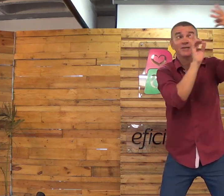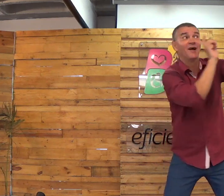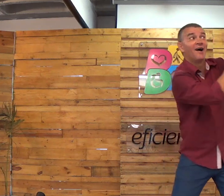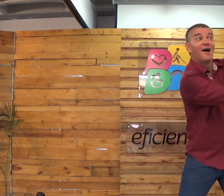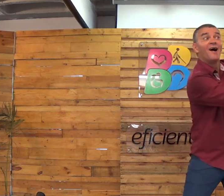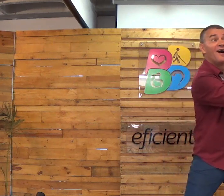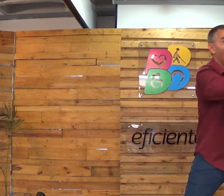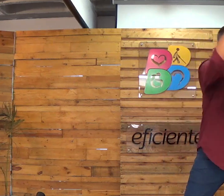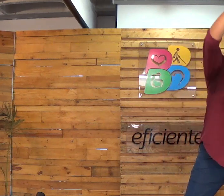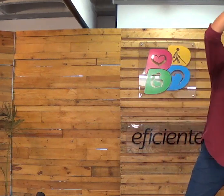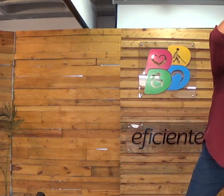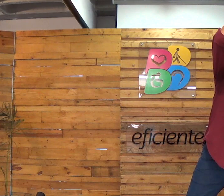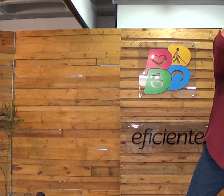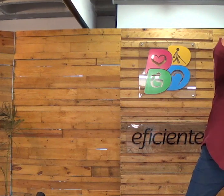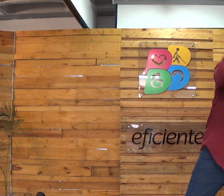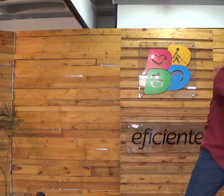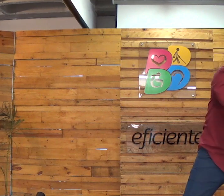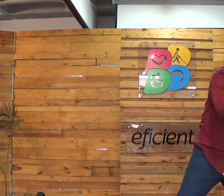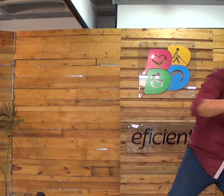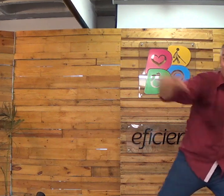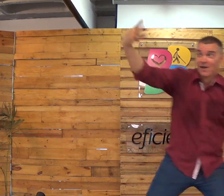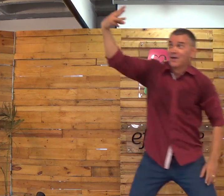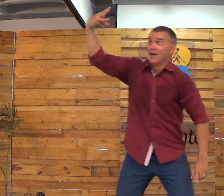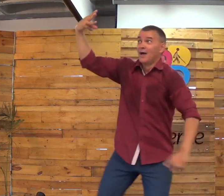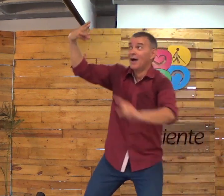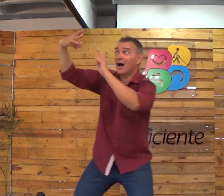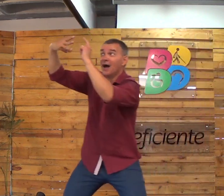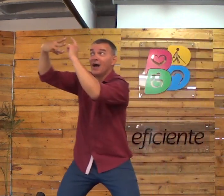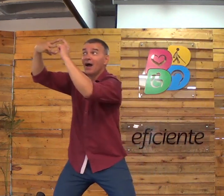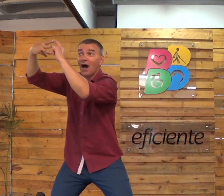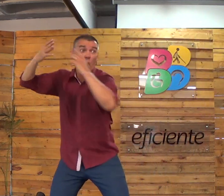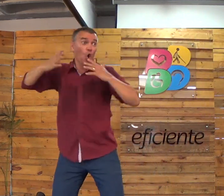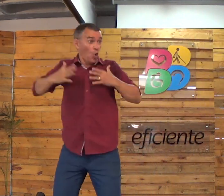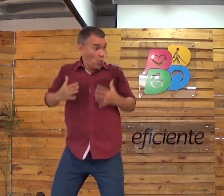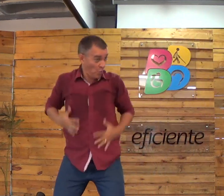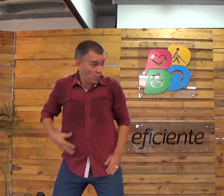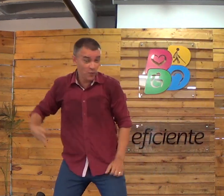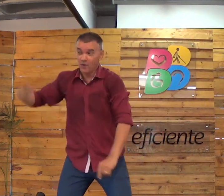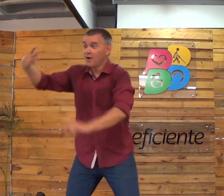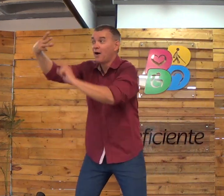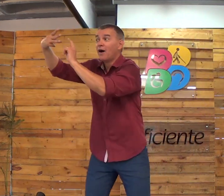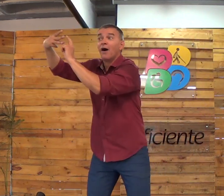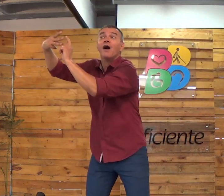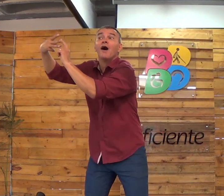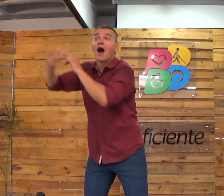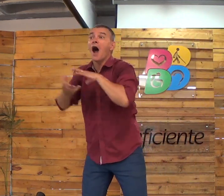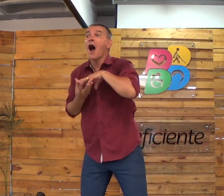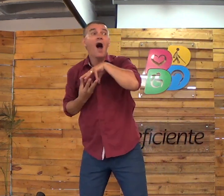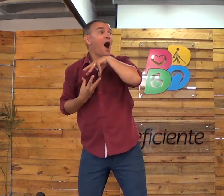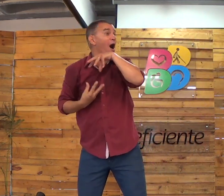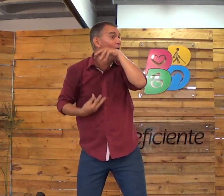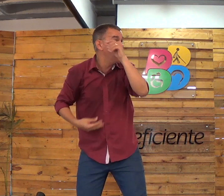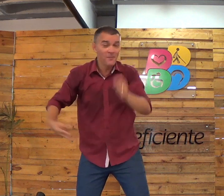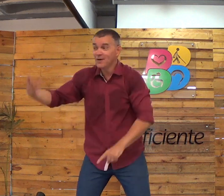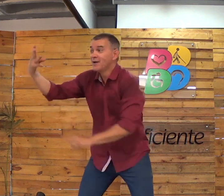Jesus e o Espírito Santo. Certo? Certo? Temos também três outros componentes. corpo,